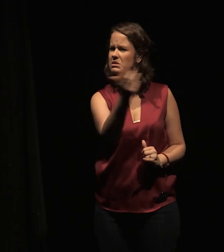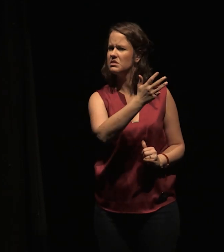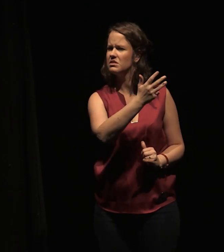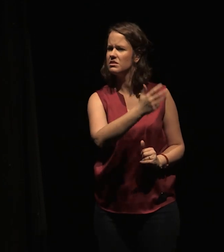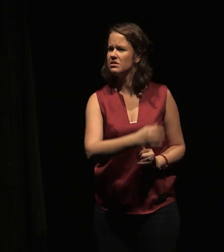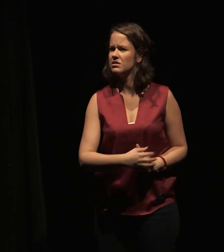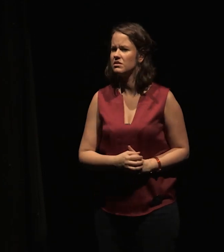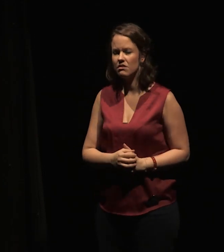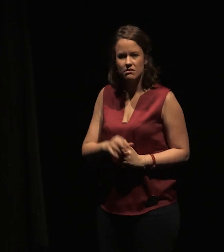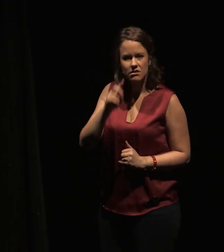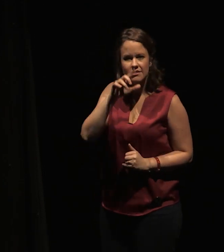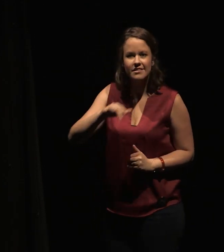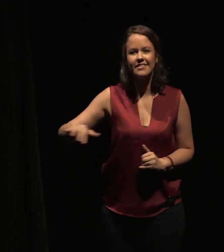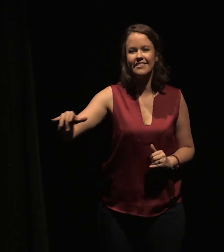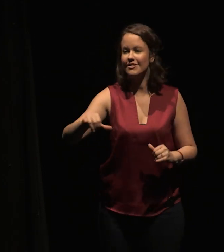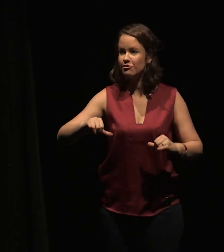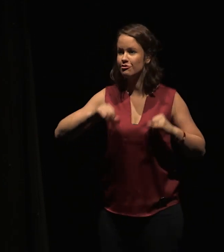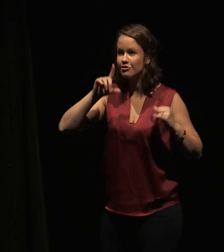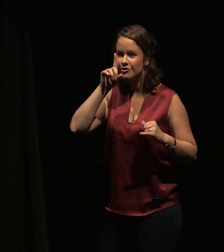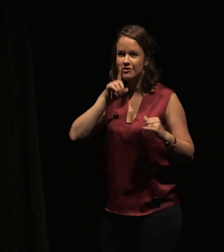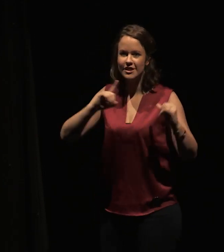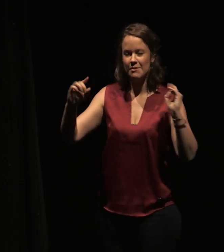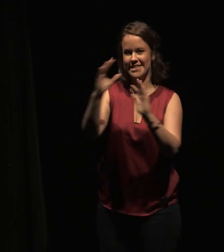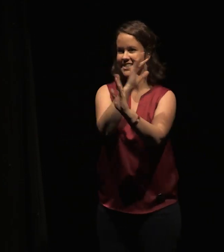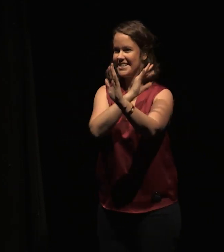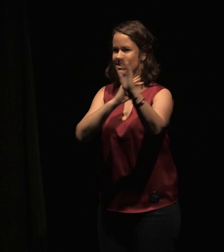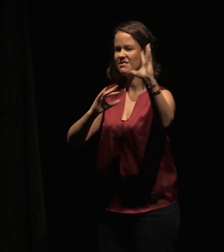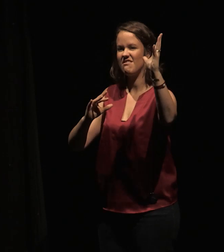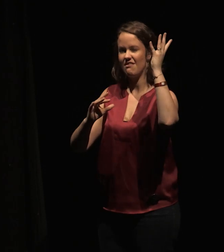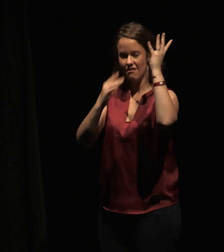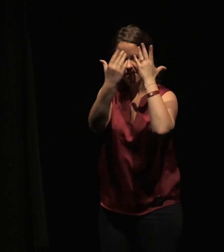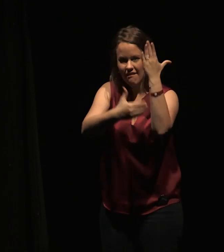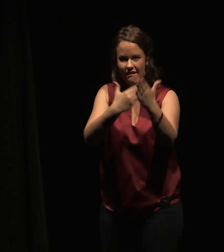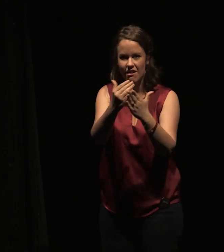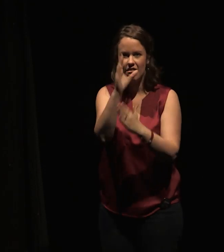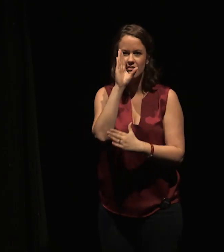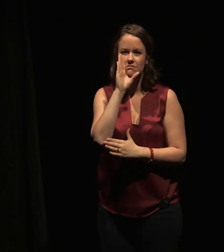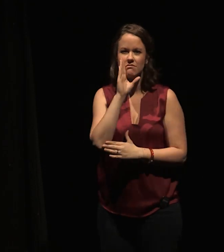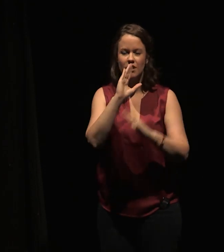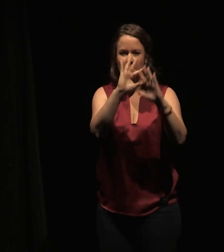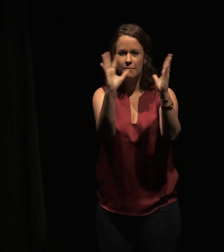et les jeunes filles qui subtilisaient l'ombre des abrisseaux sur le marbre et me laissaient les feuilles de l'âge jaunies.